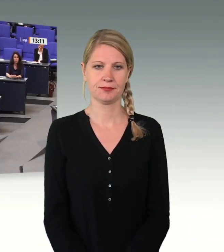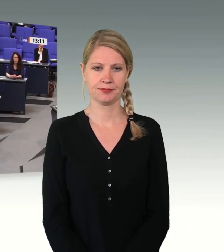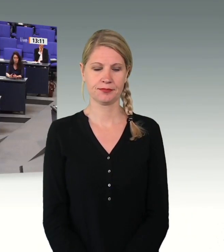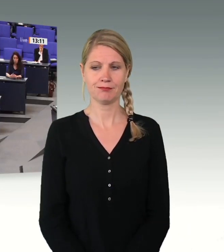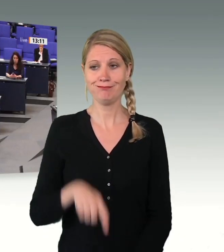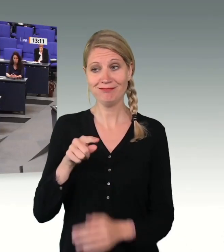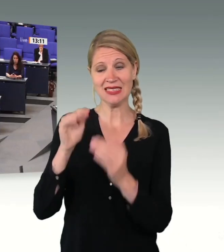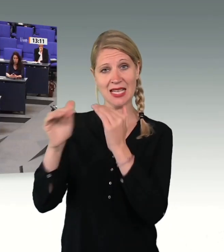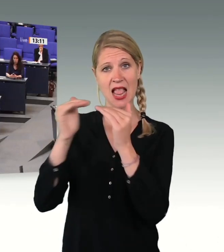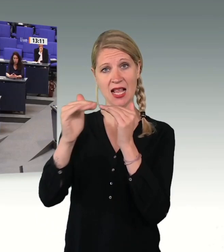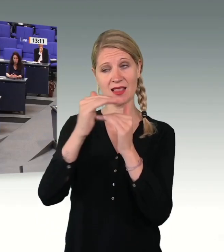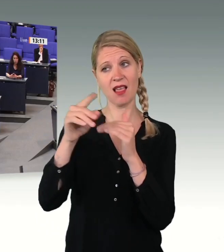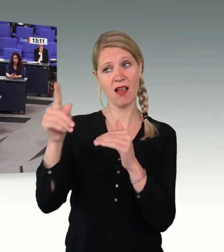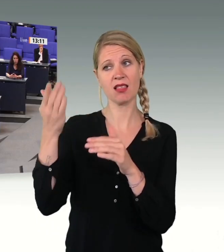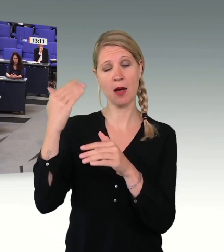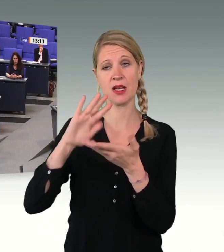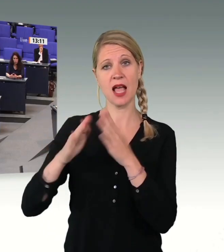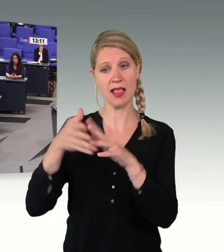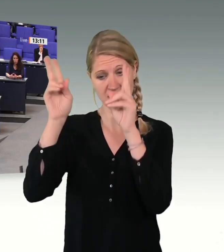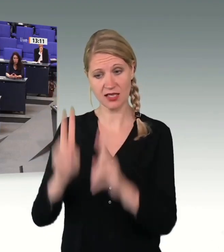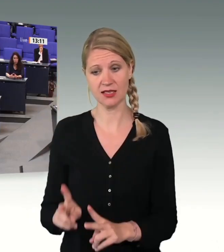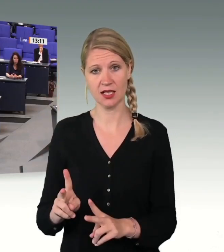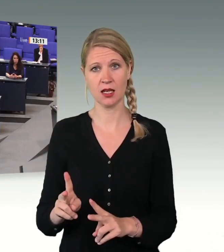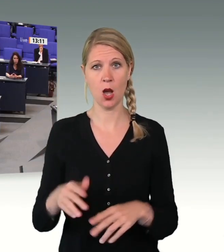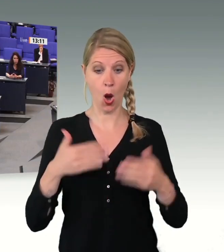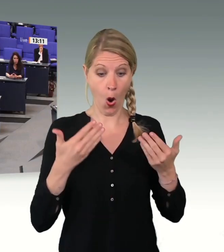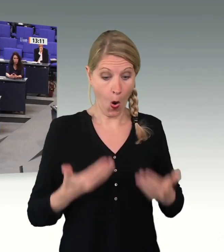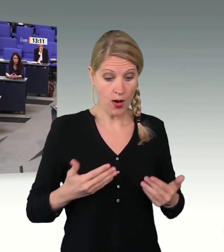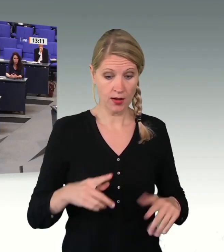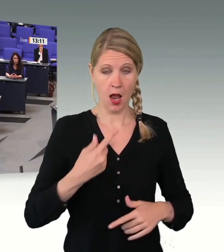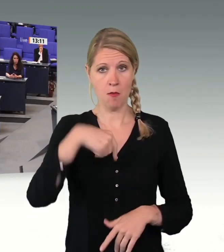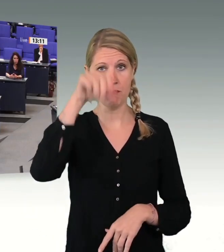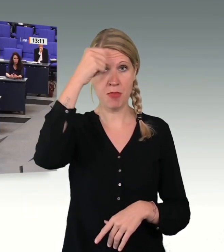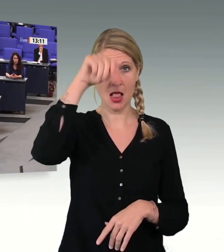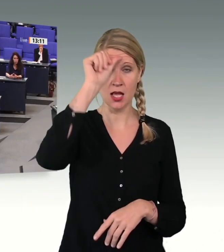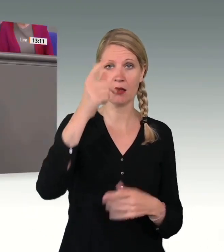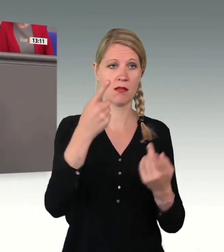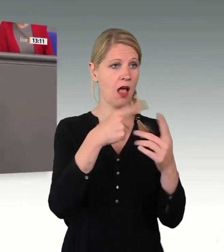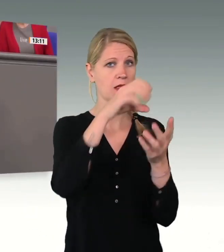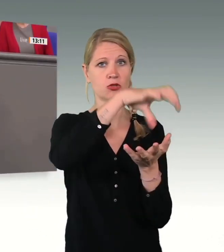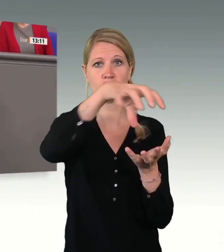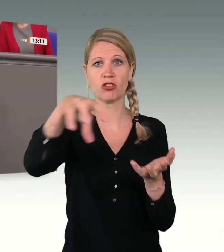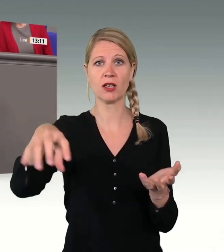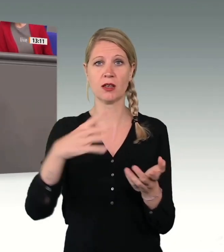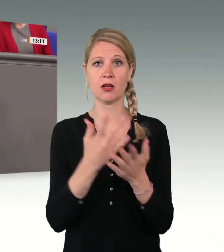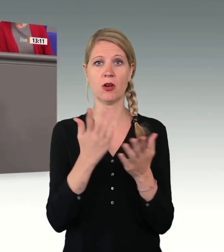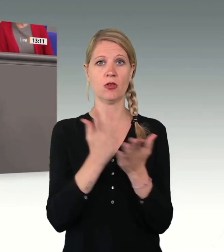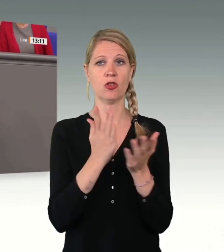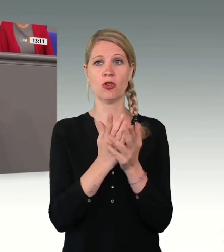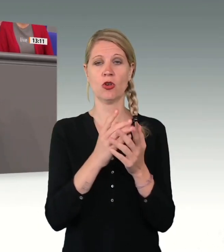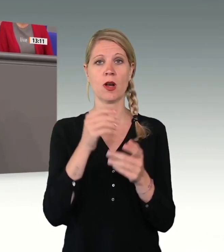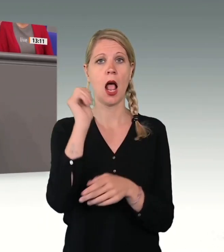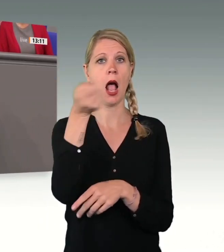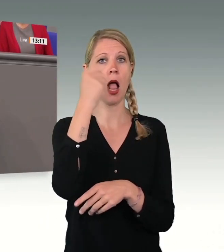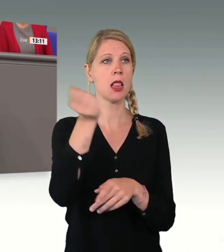Diese Länder haben richtig gehandelt. Bei uns ist heute Land unter. Berlin und andere Städte schreien bereits Alarm, müssen den